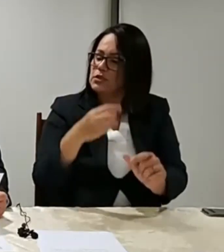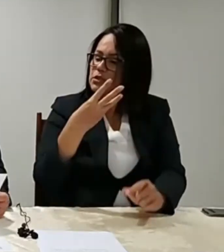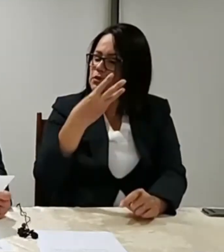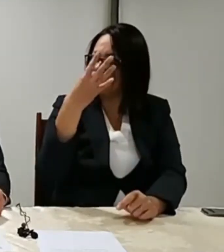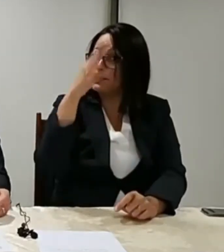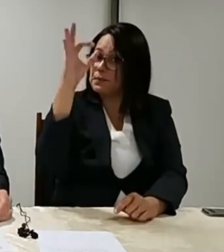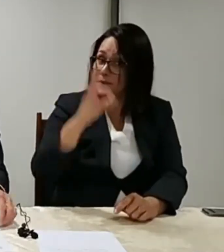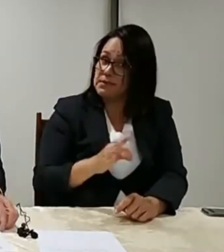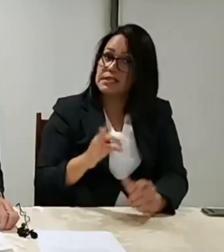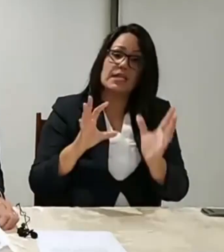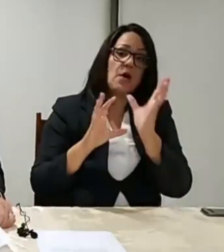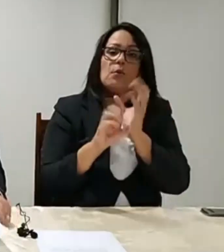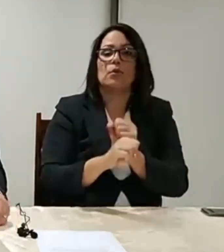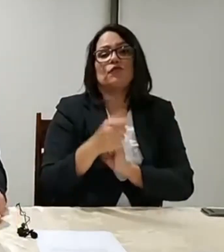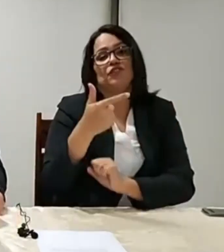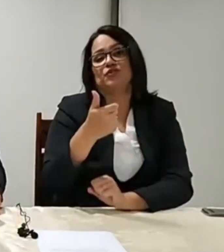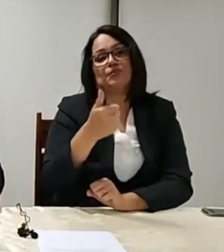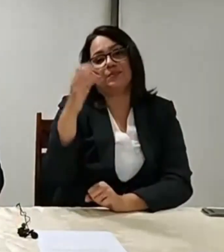a 21%.